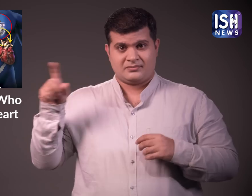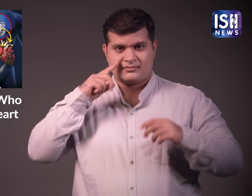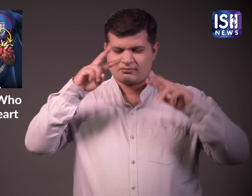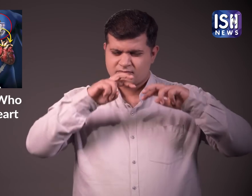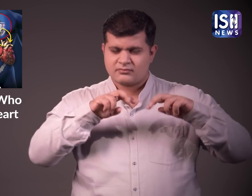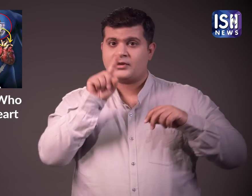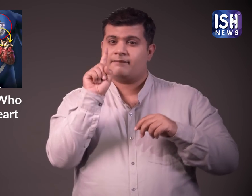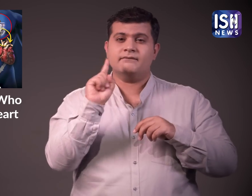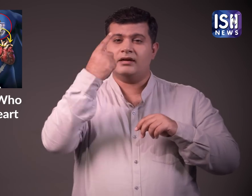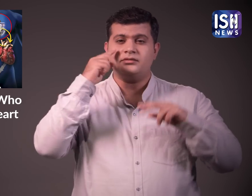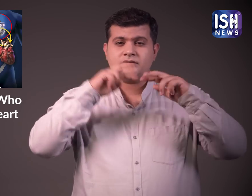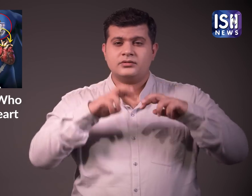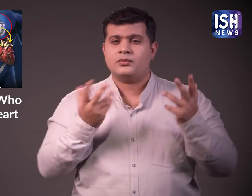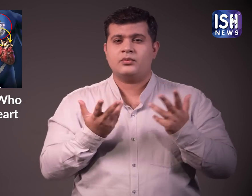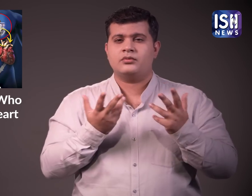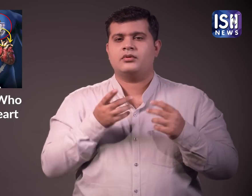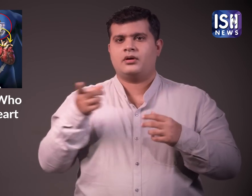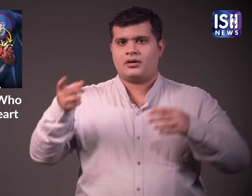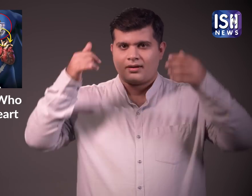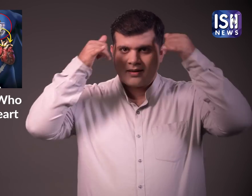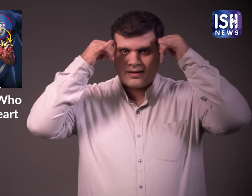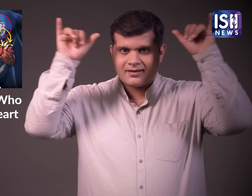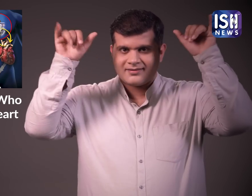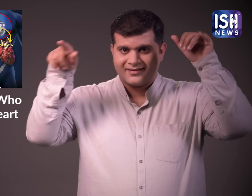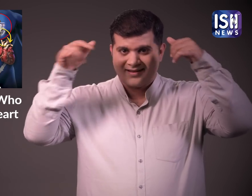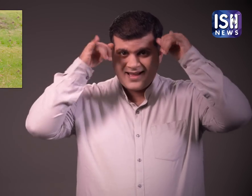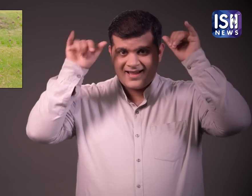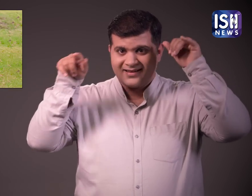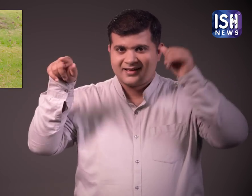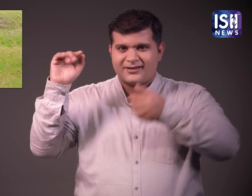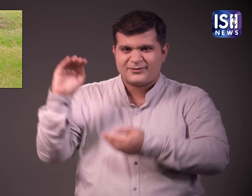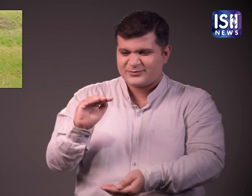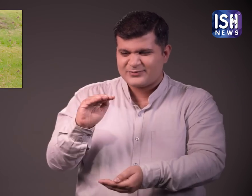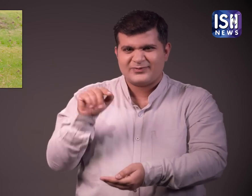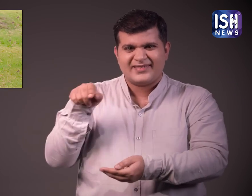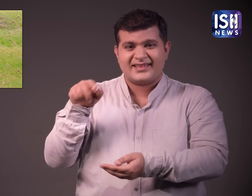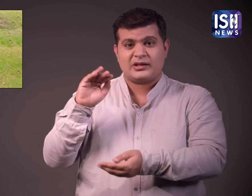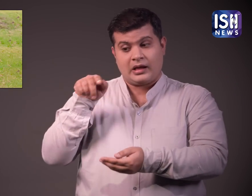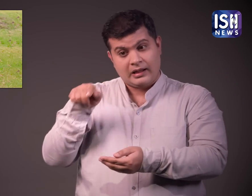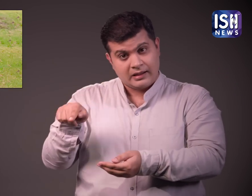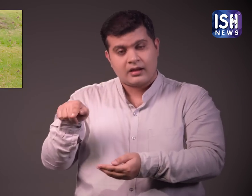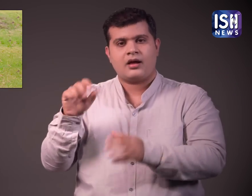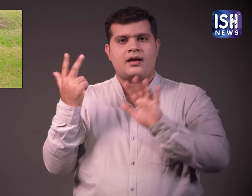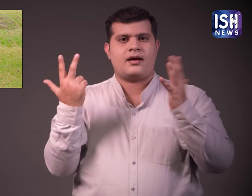उन्होंने पहली बार आट महीने के बच्चरे में इस विचार का परिक्षन किया